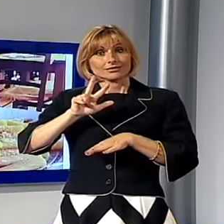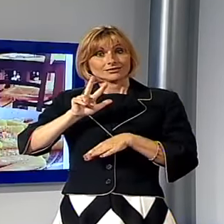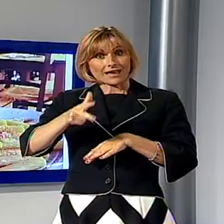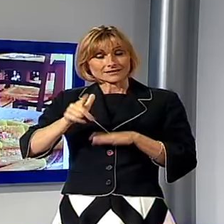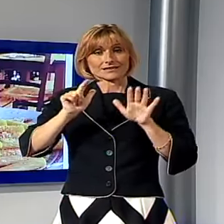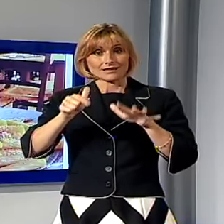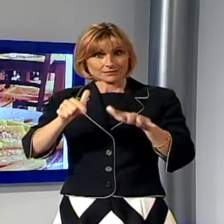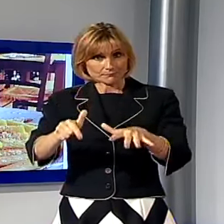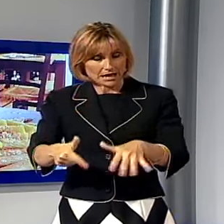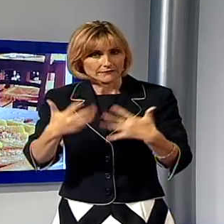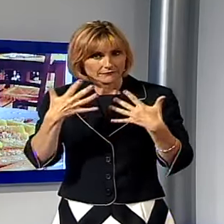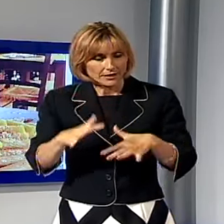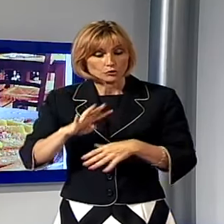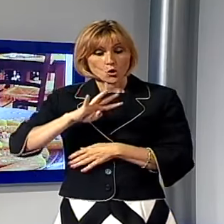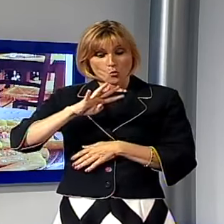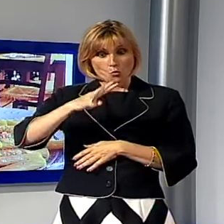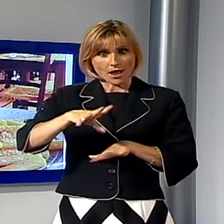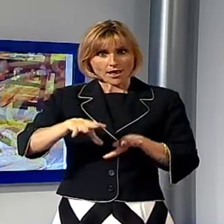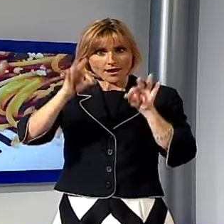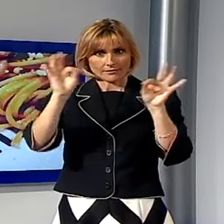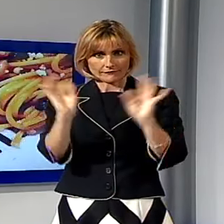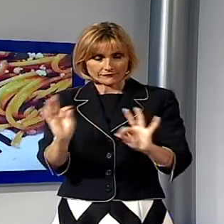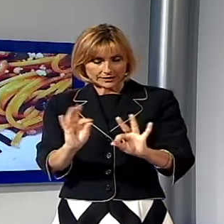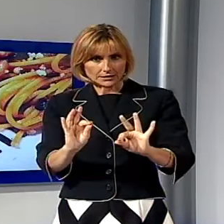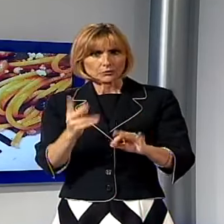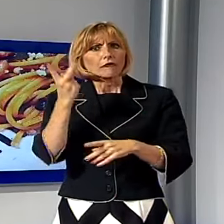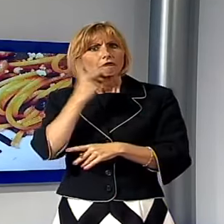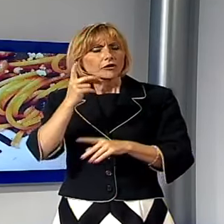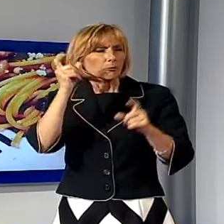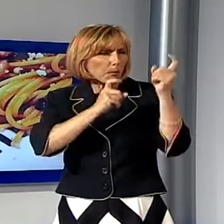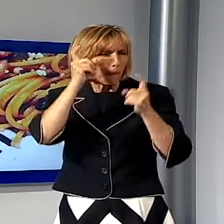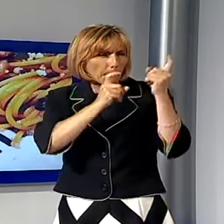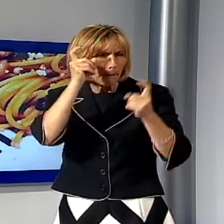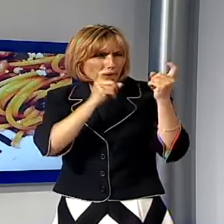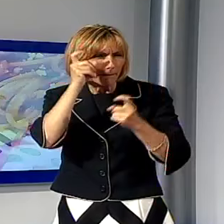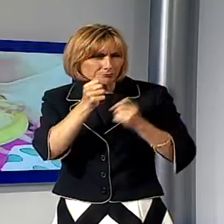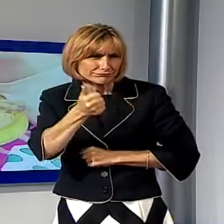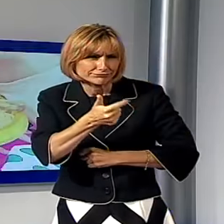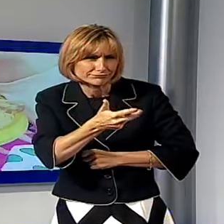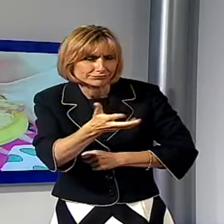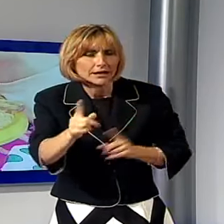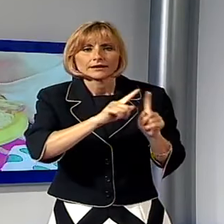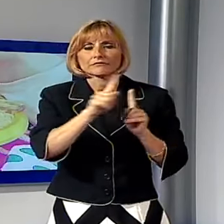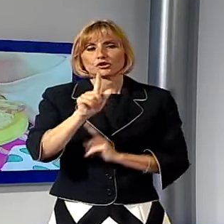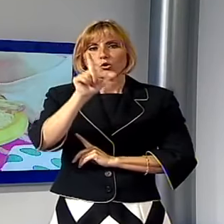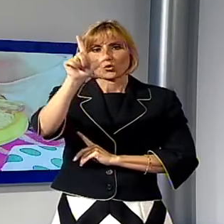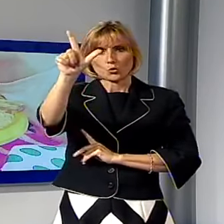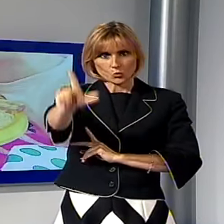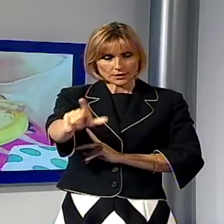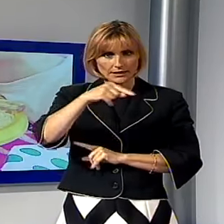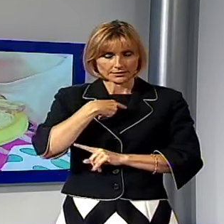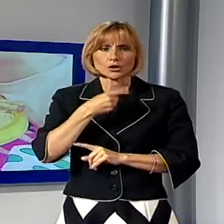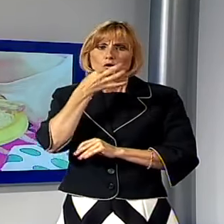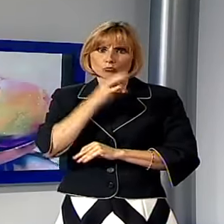la quarta settimana è cominciata da pochi giorni e ha registrato un vero e proprio boom di scatti fino a lunedì prossimo sarà possibile